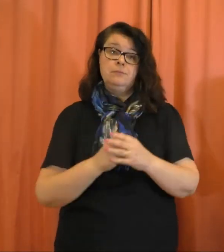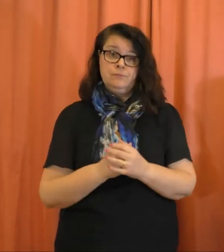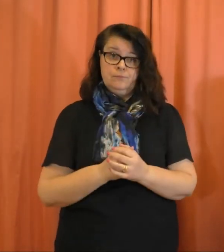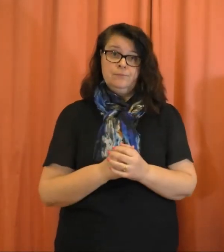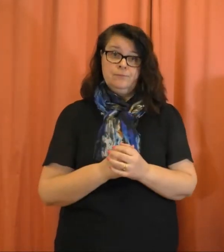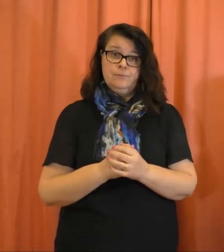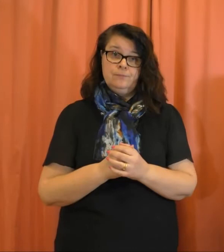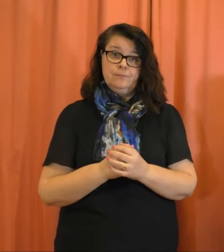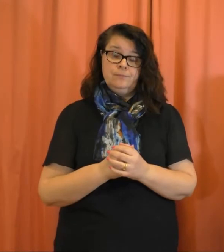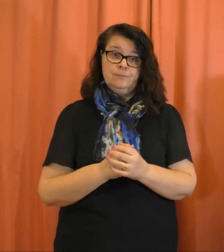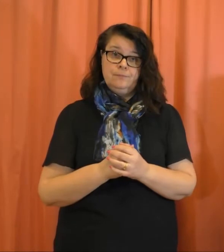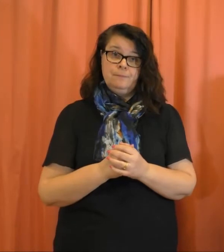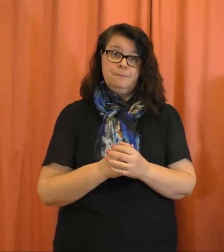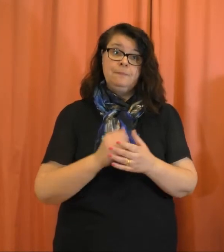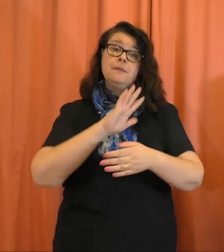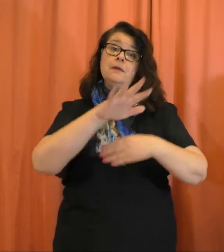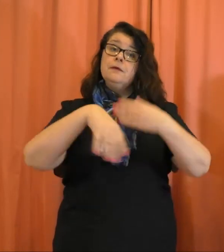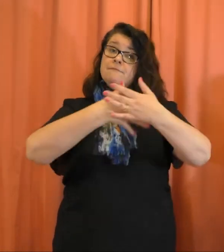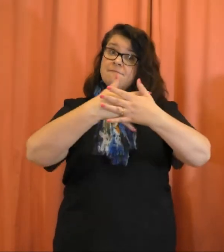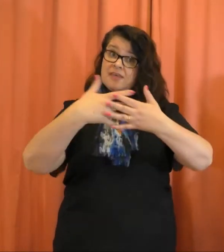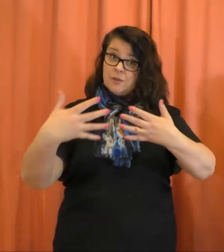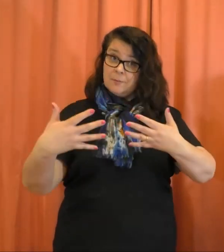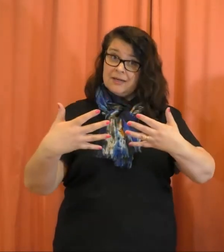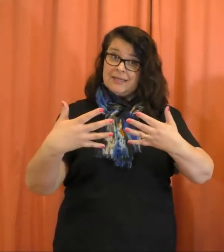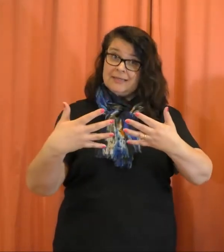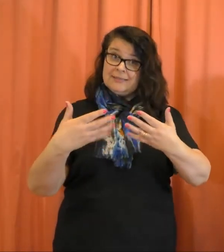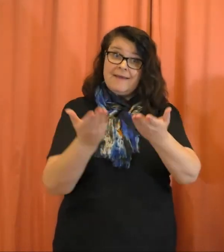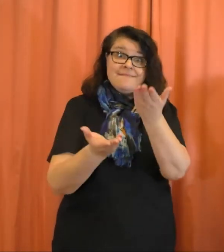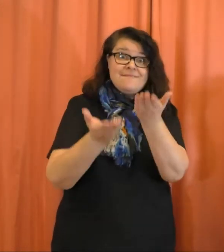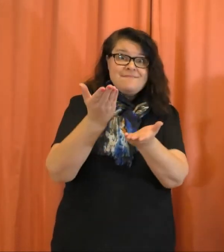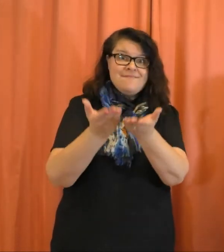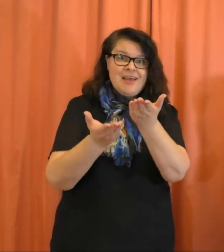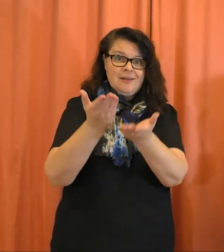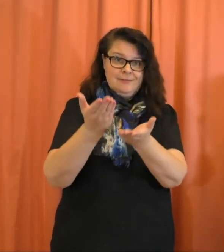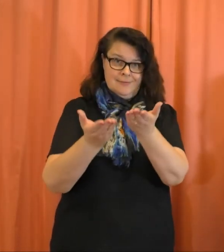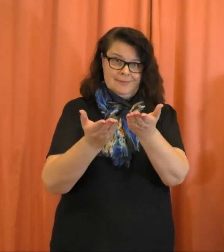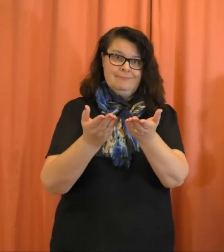Järjestämme viittomakielisiä vertaistapaamisia.